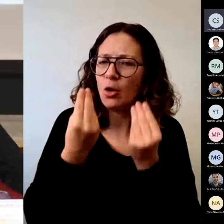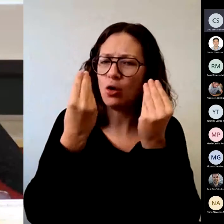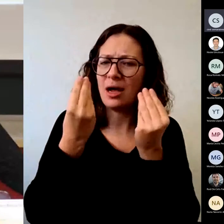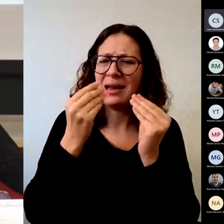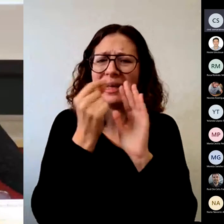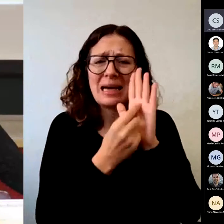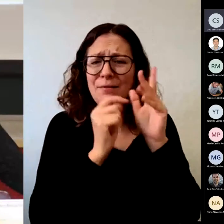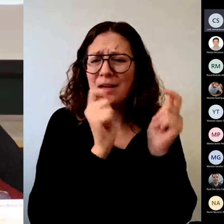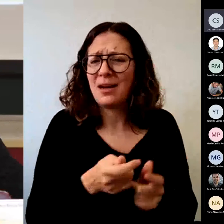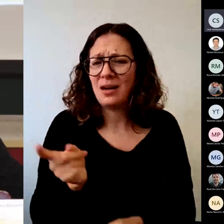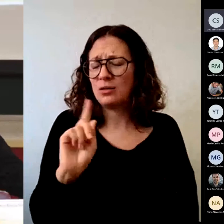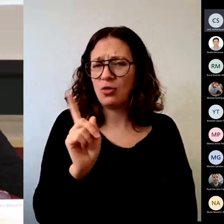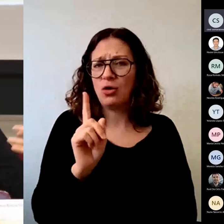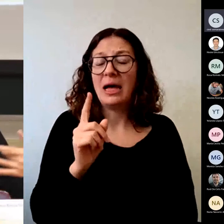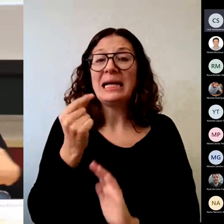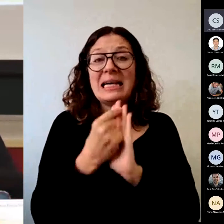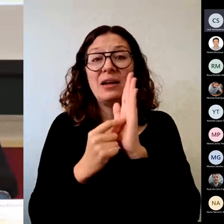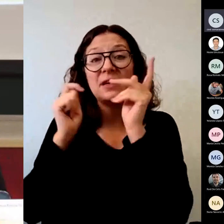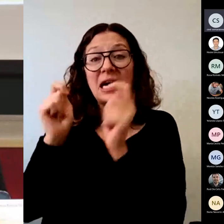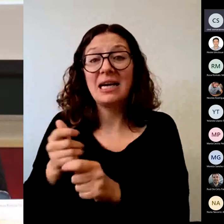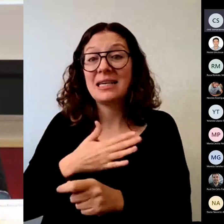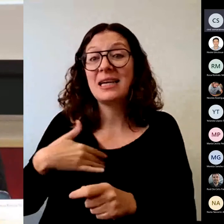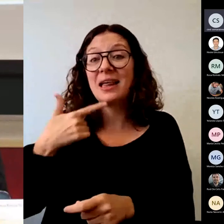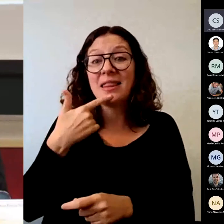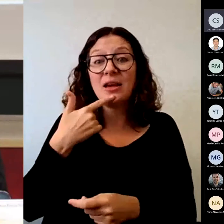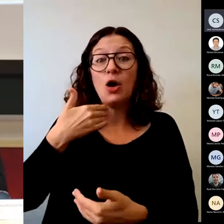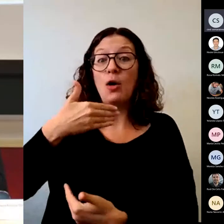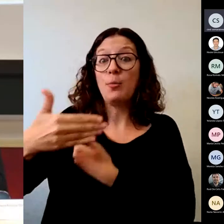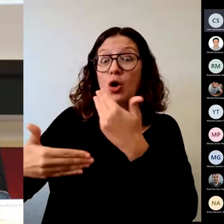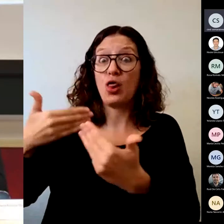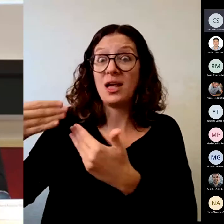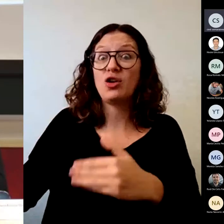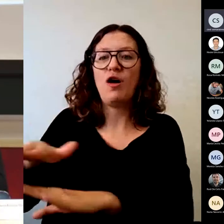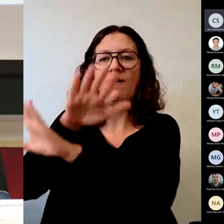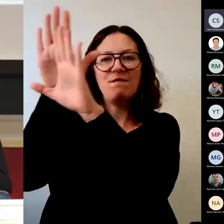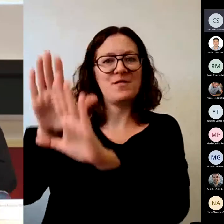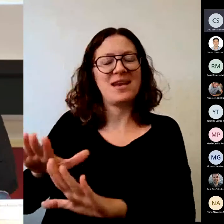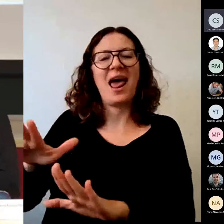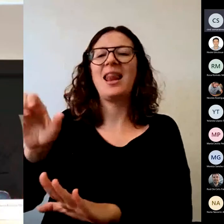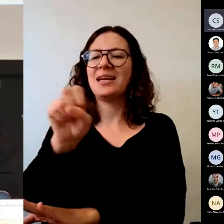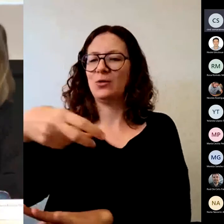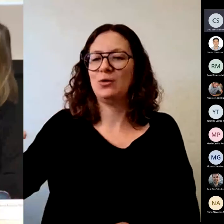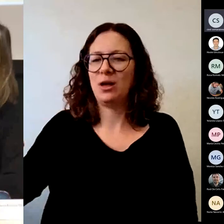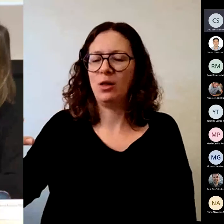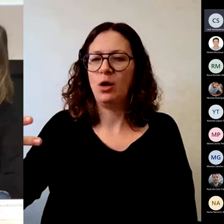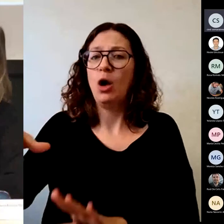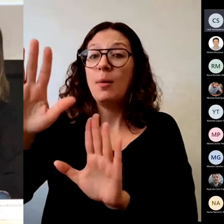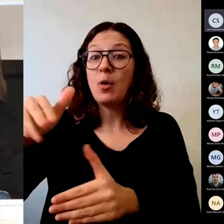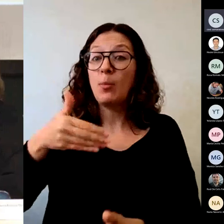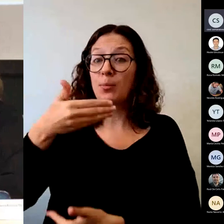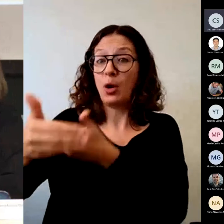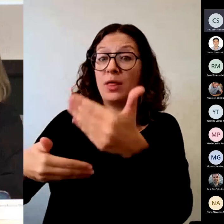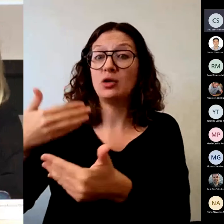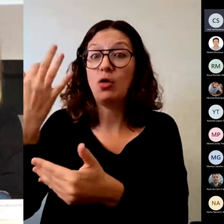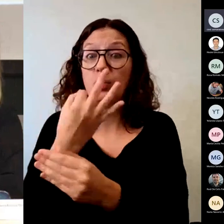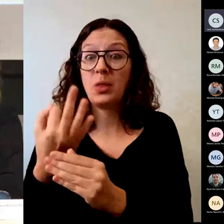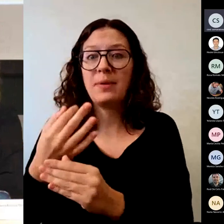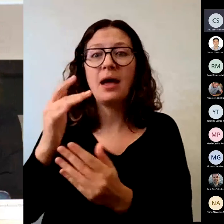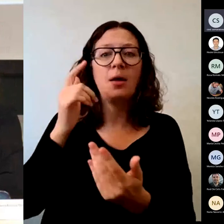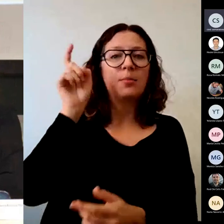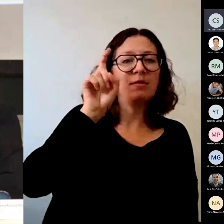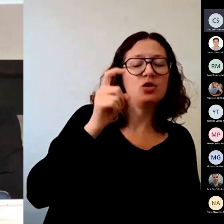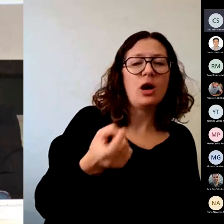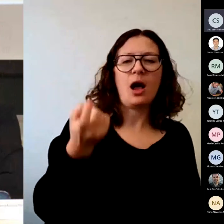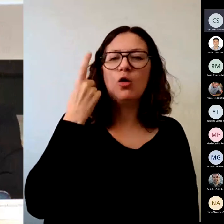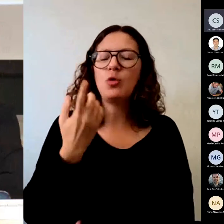un proceso en el que el alumno tanto el alumno como el profesor tienen que implicarse desde el primer día de clase sino desde el año anterior que empezamos ya a pensar